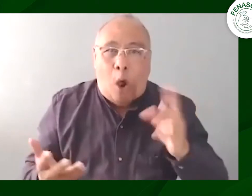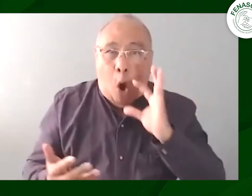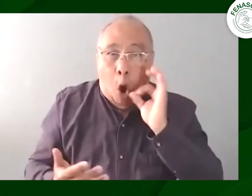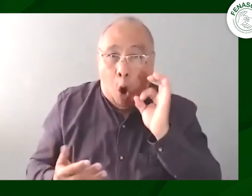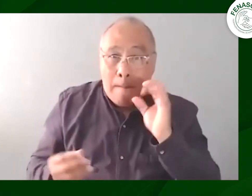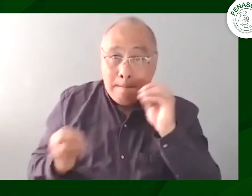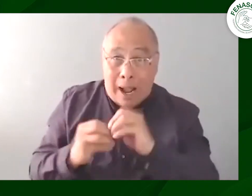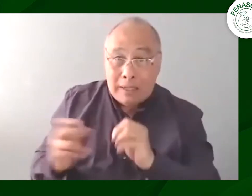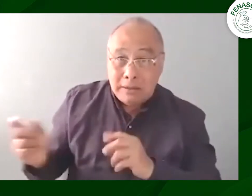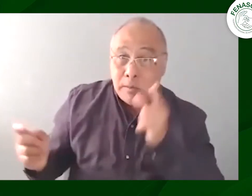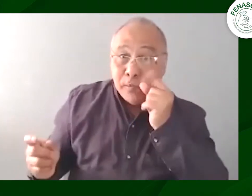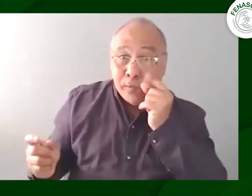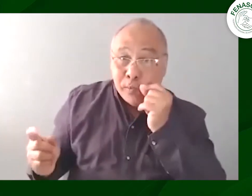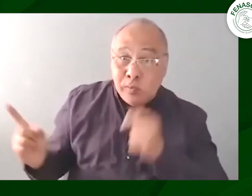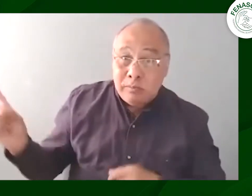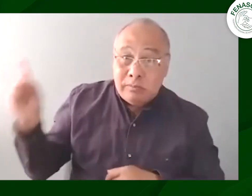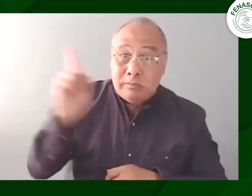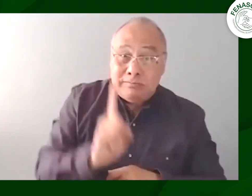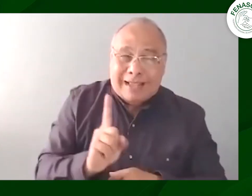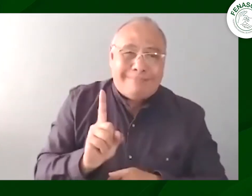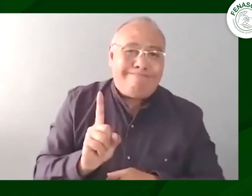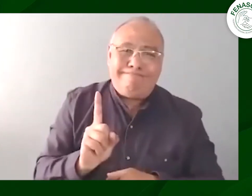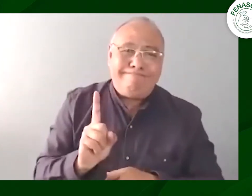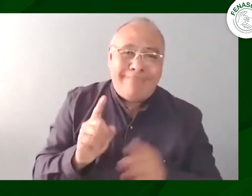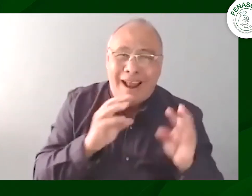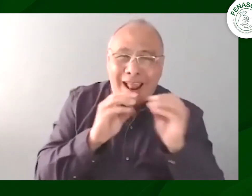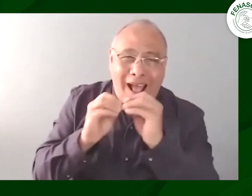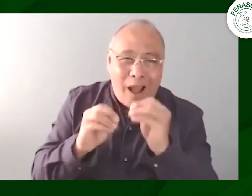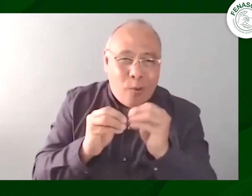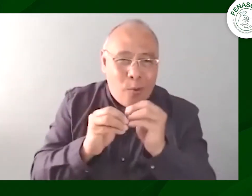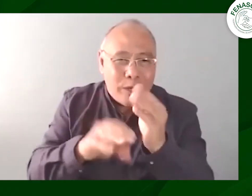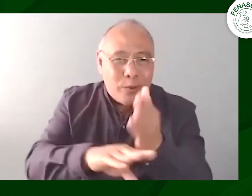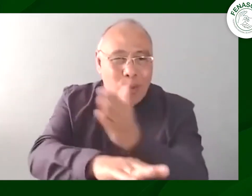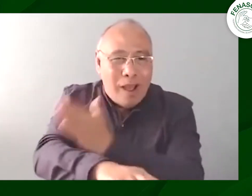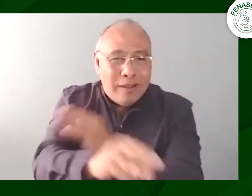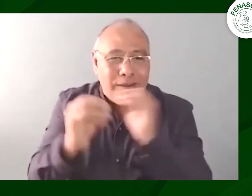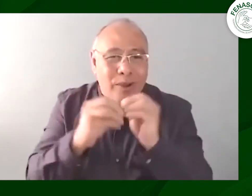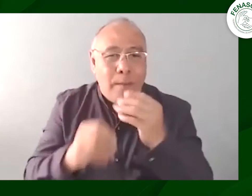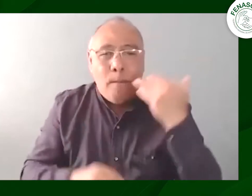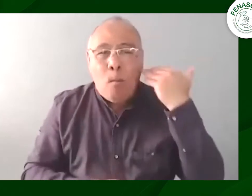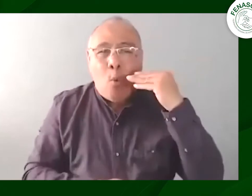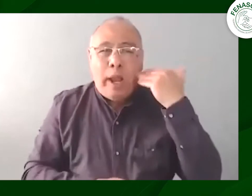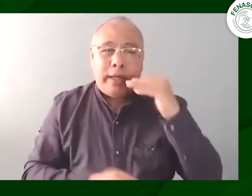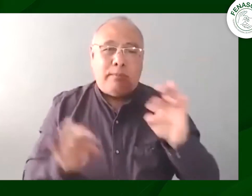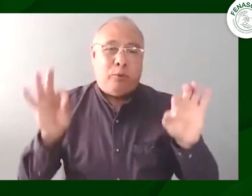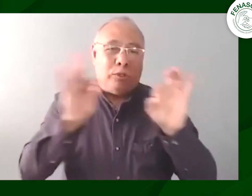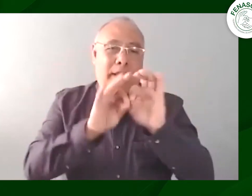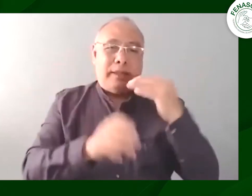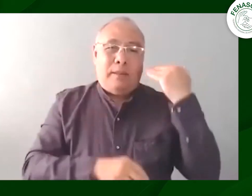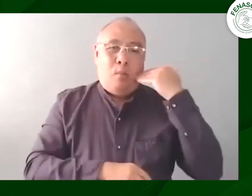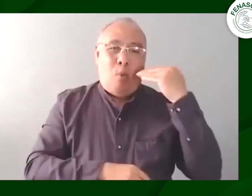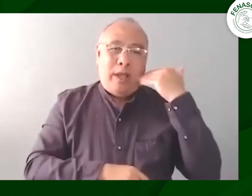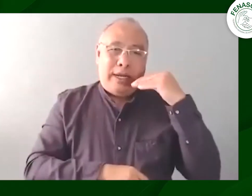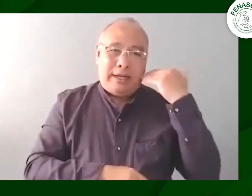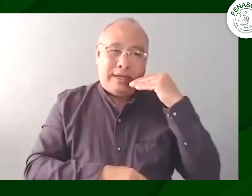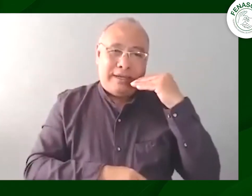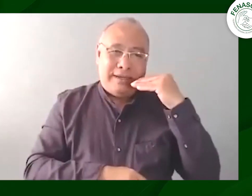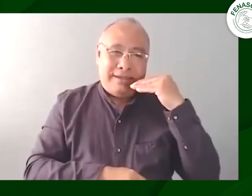no podíamos contar con Héctor Duvernay no pudo estar con nosotros en ese momento ya habíamos hablado que era